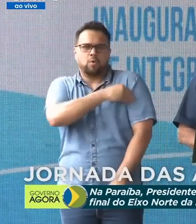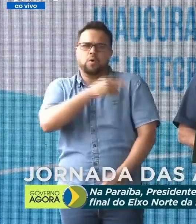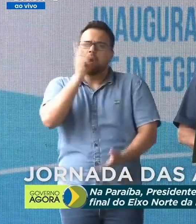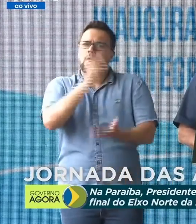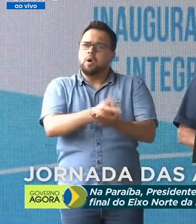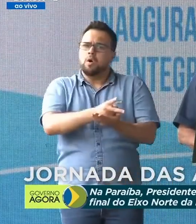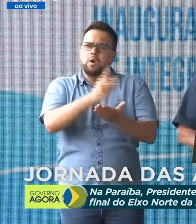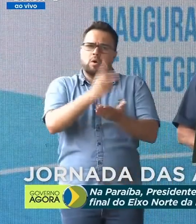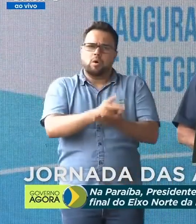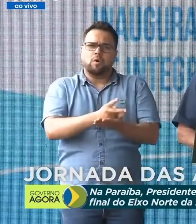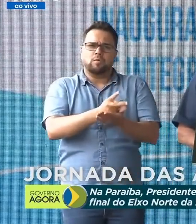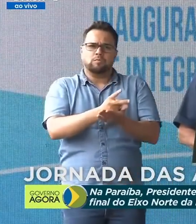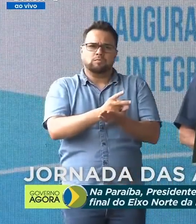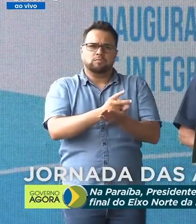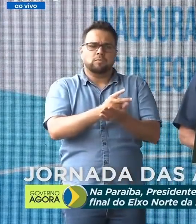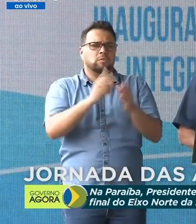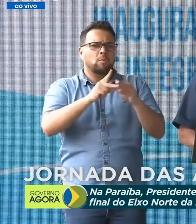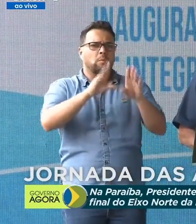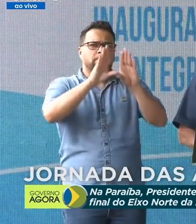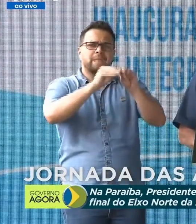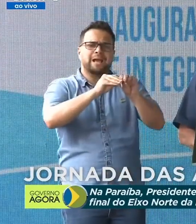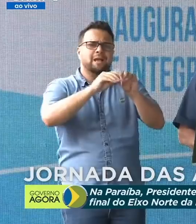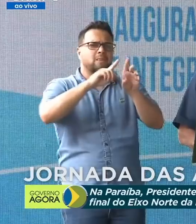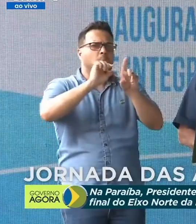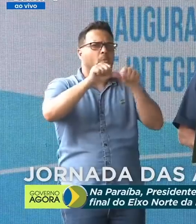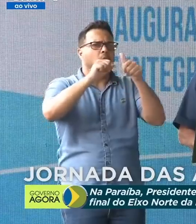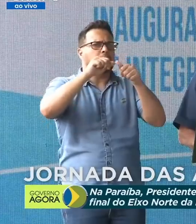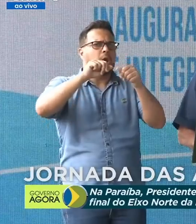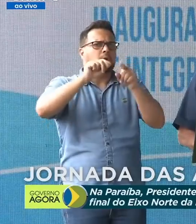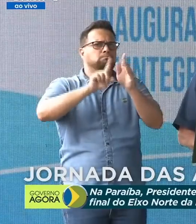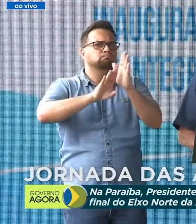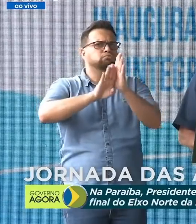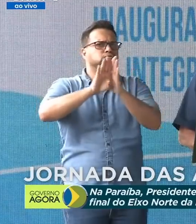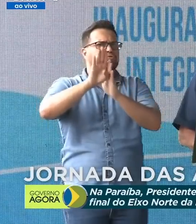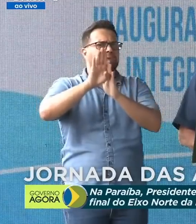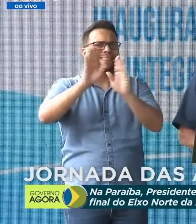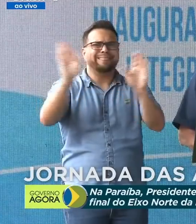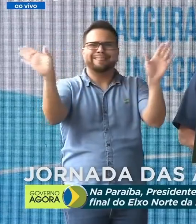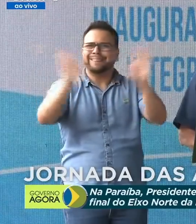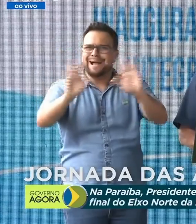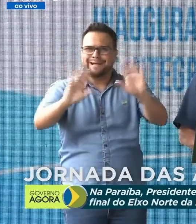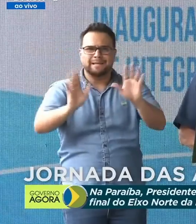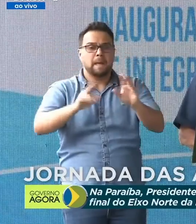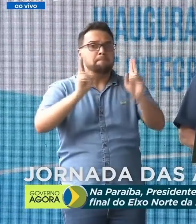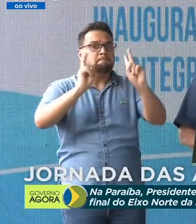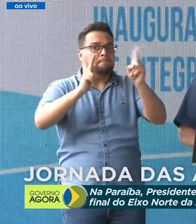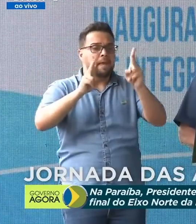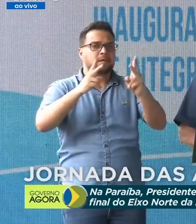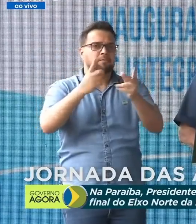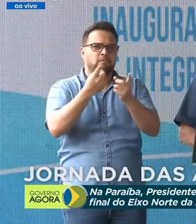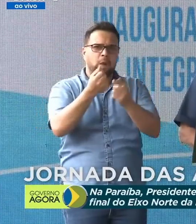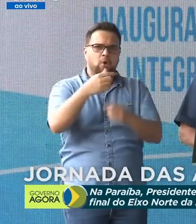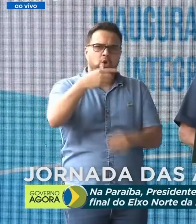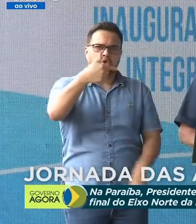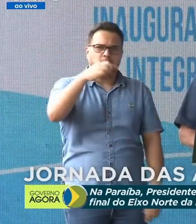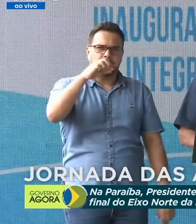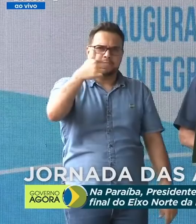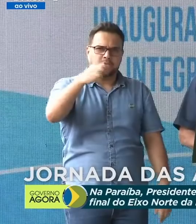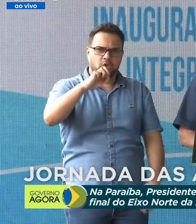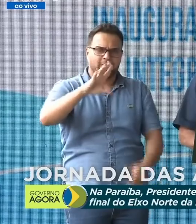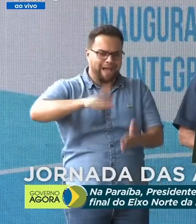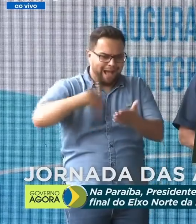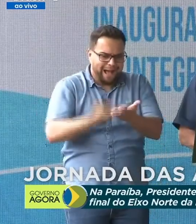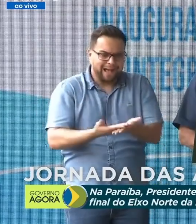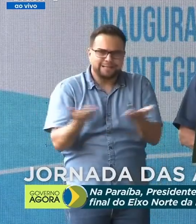seu valor nominal inalterável. O mesmo valor de 2019 é cobrado até